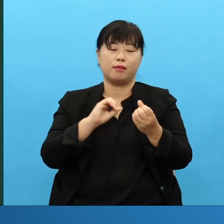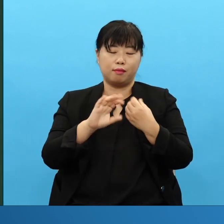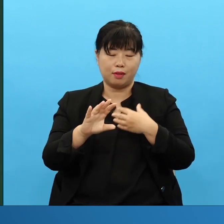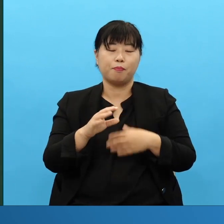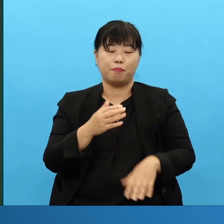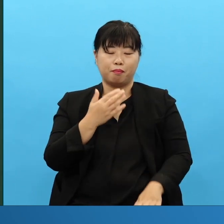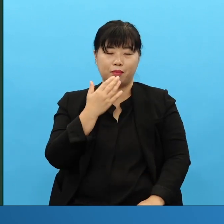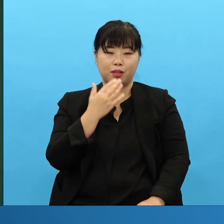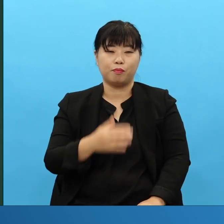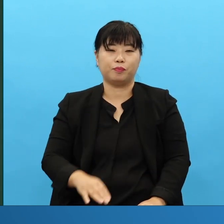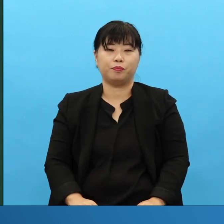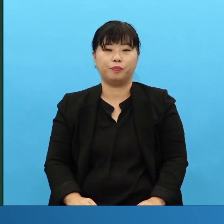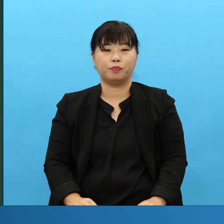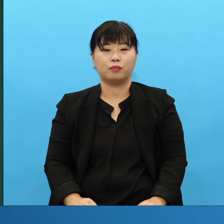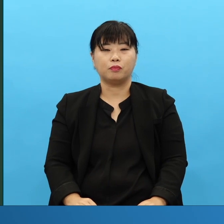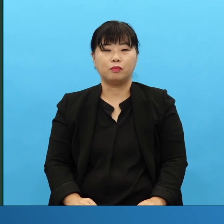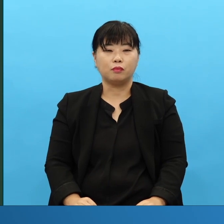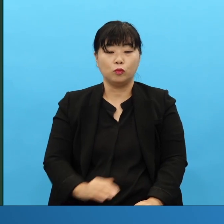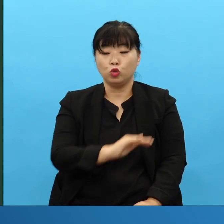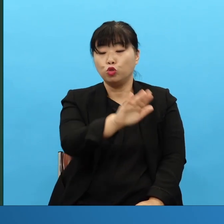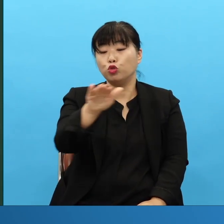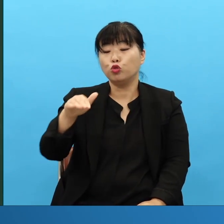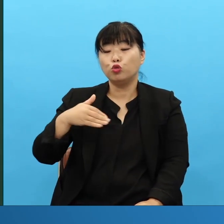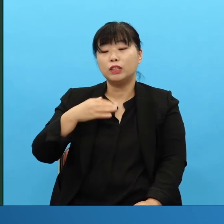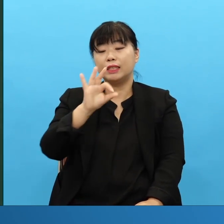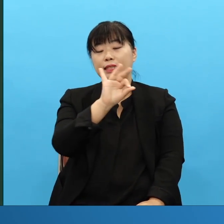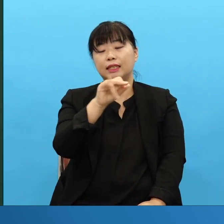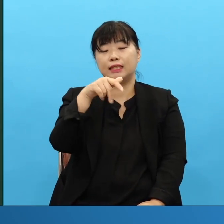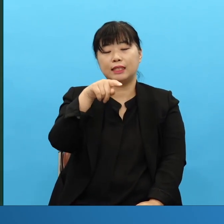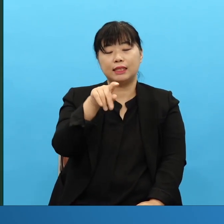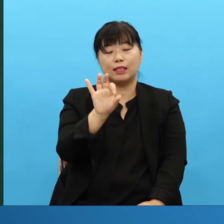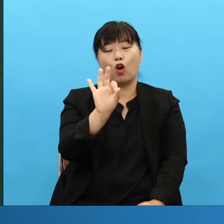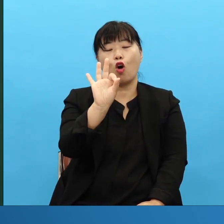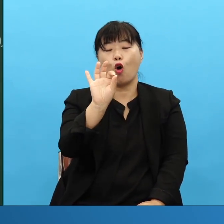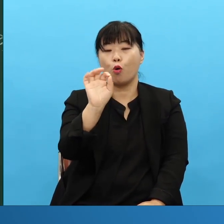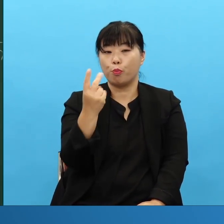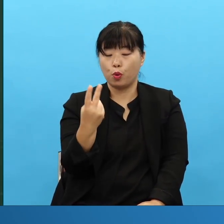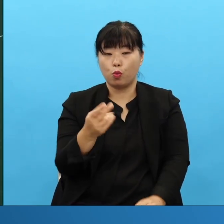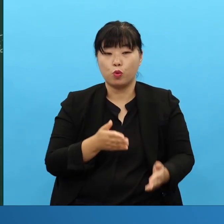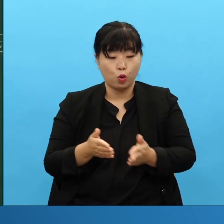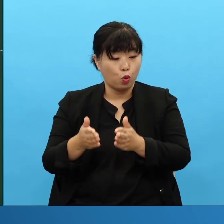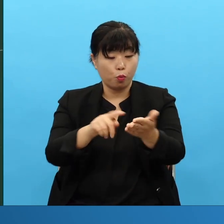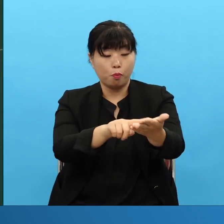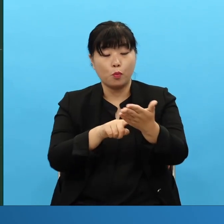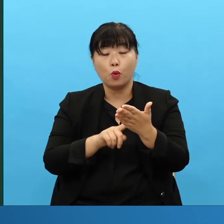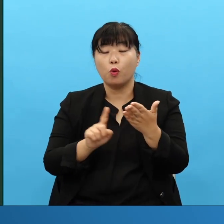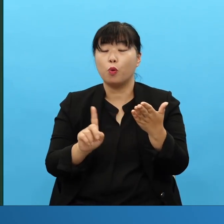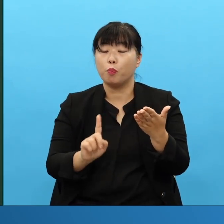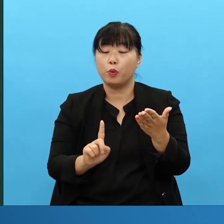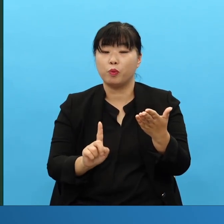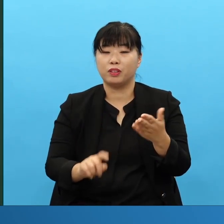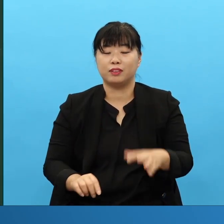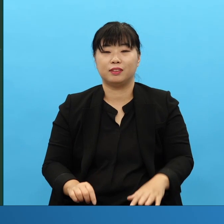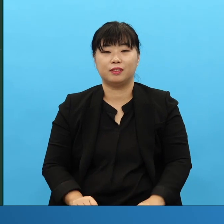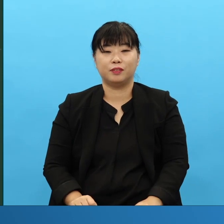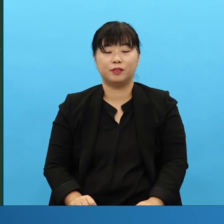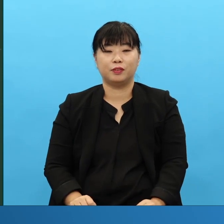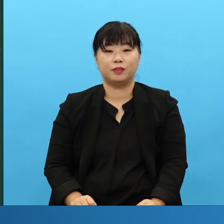우리의 이정표가 뭡니까 이게 너무 중요해요 많은 선교사님들이 전부 다 이걸 놓치